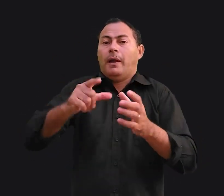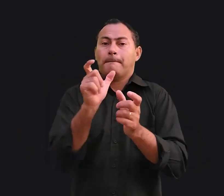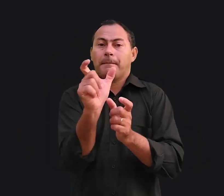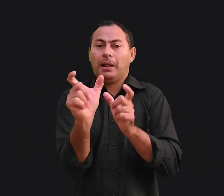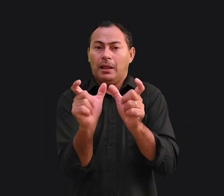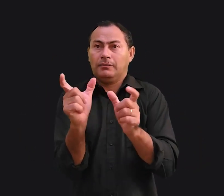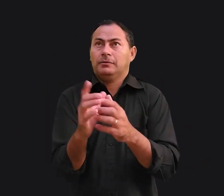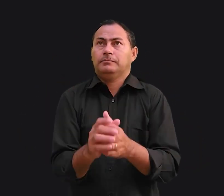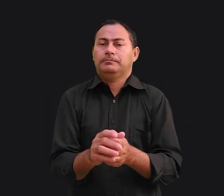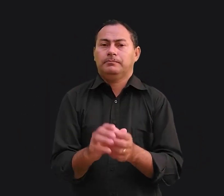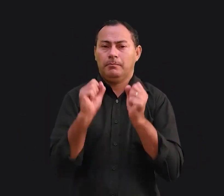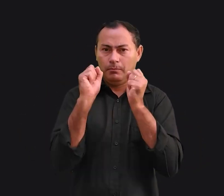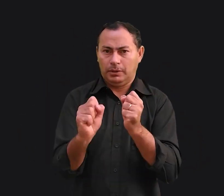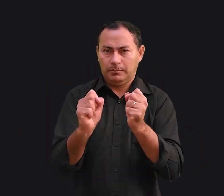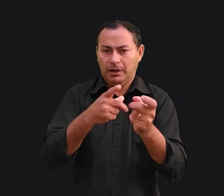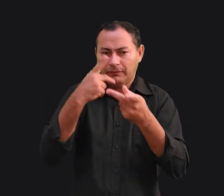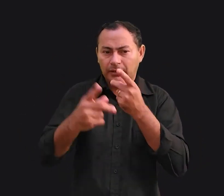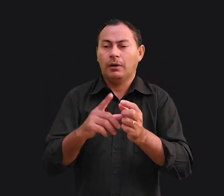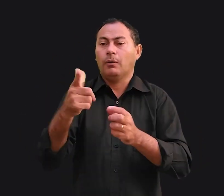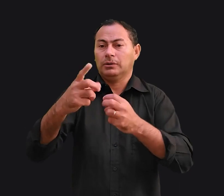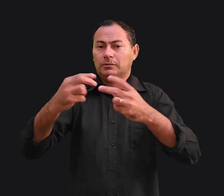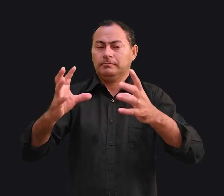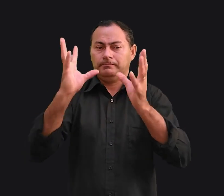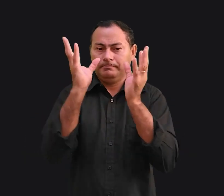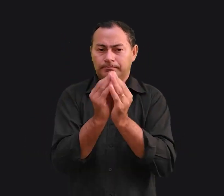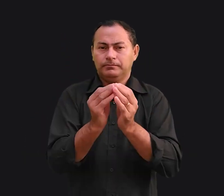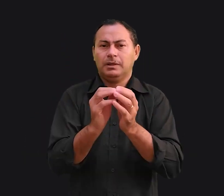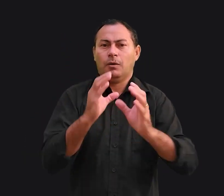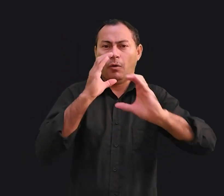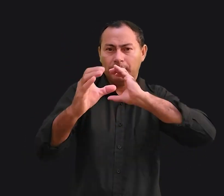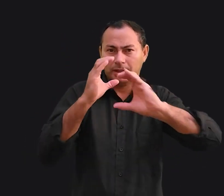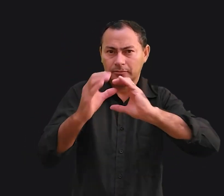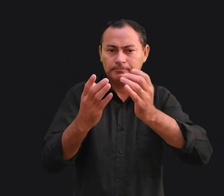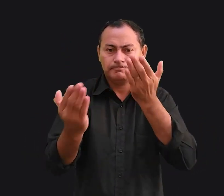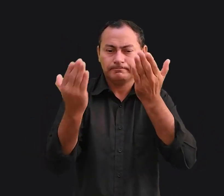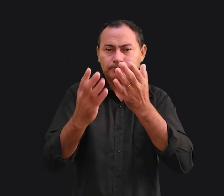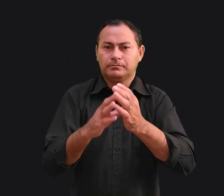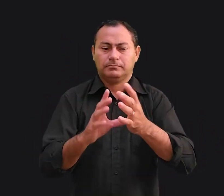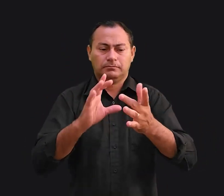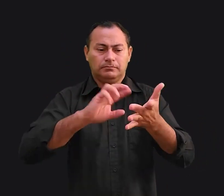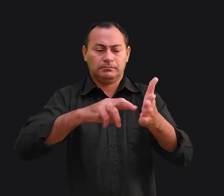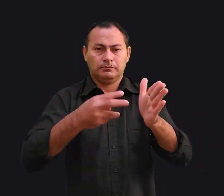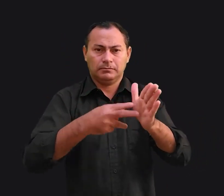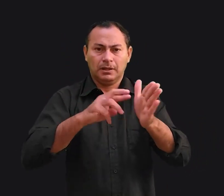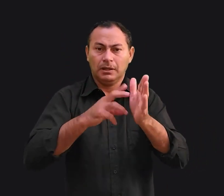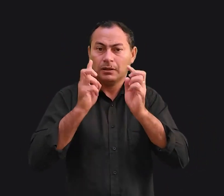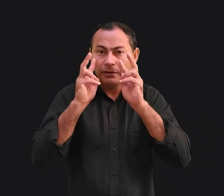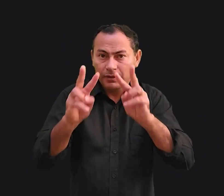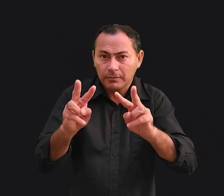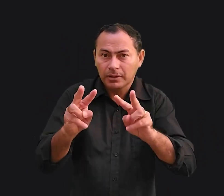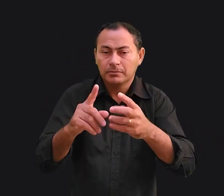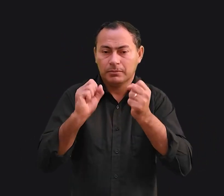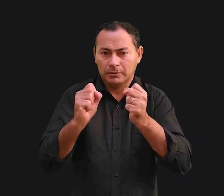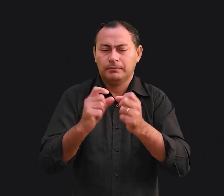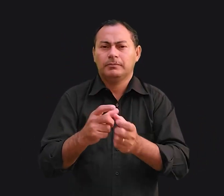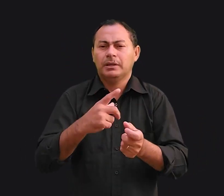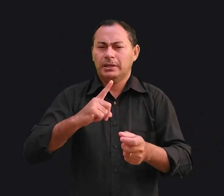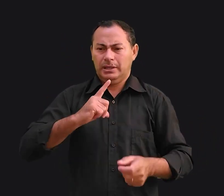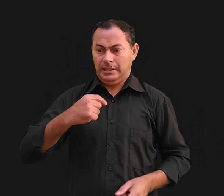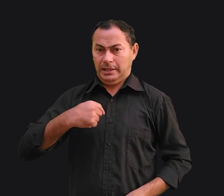palavras. Podemos tirar outras conclusões sobre comunicação baseados na definição que vimos. Tive um professor